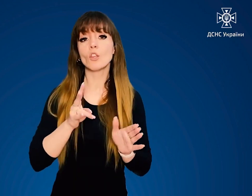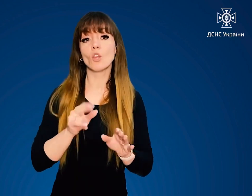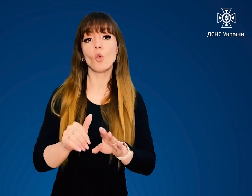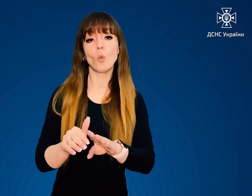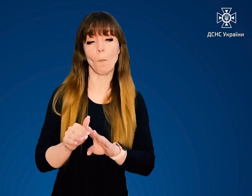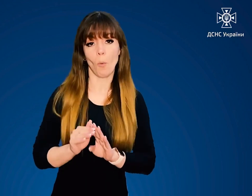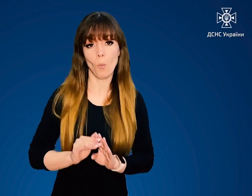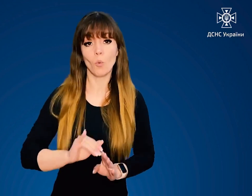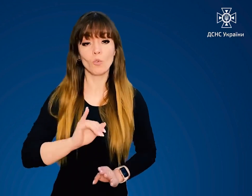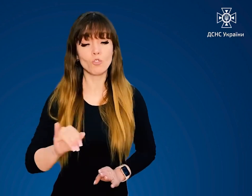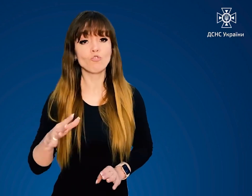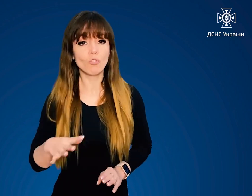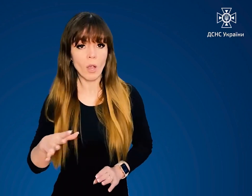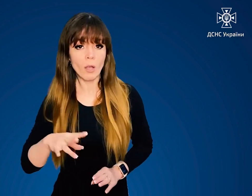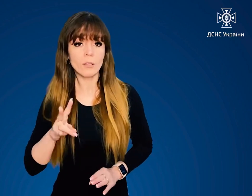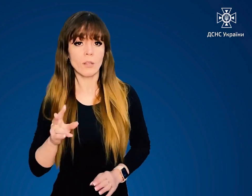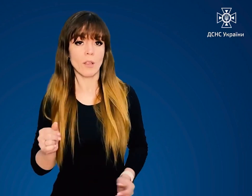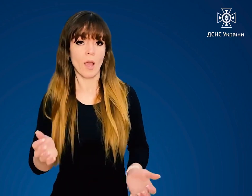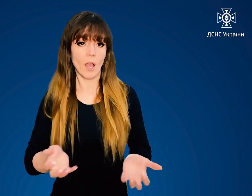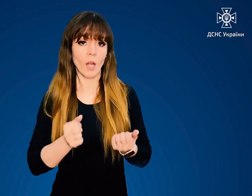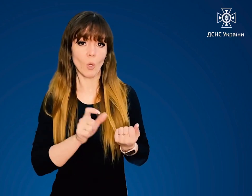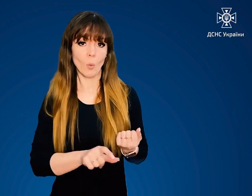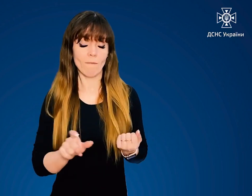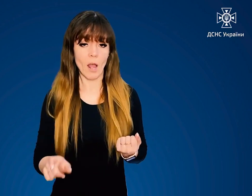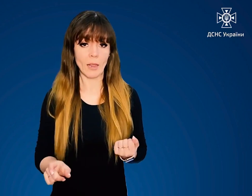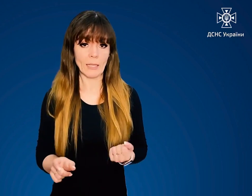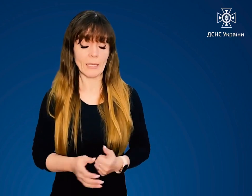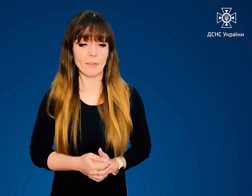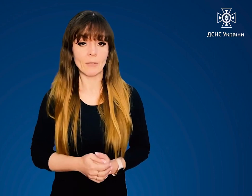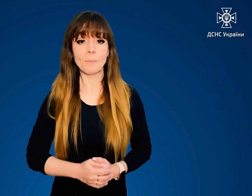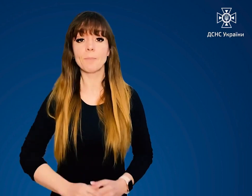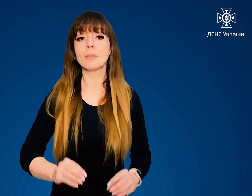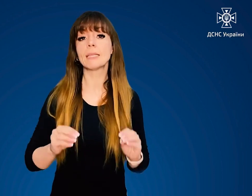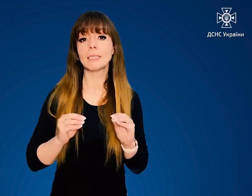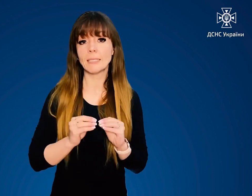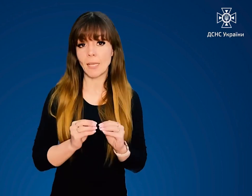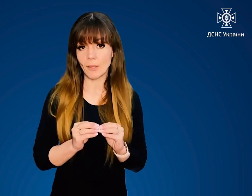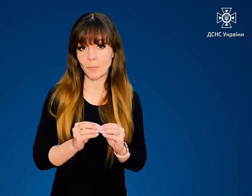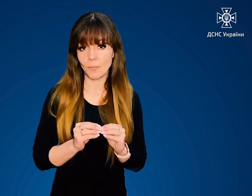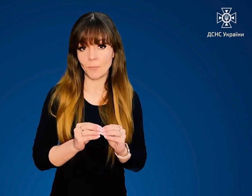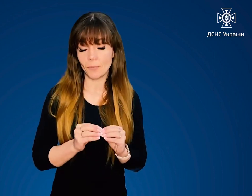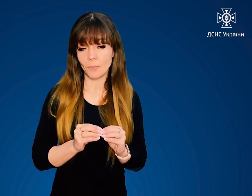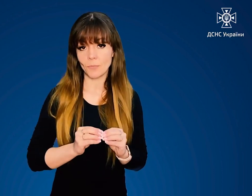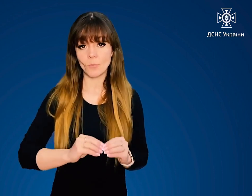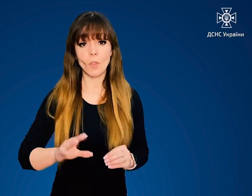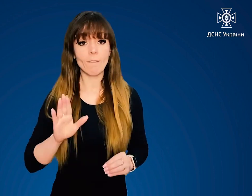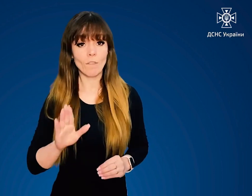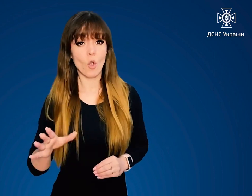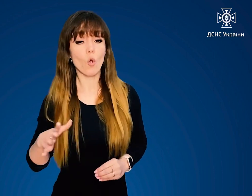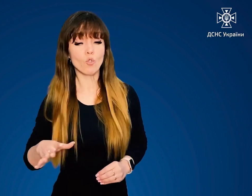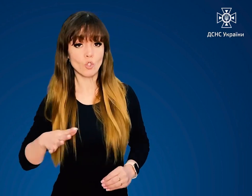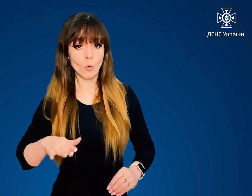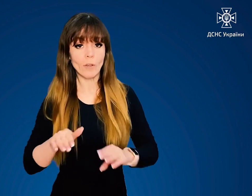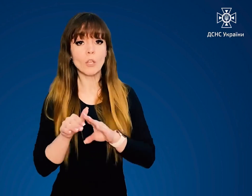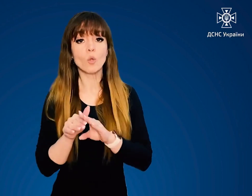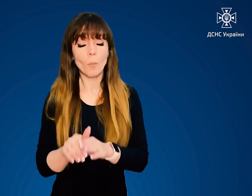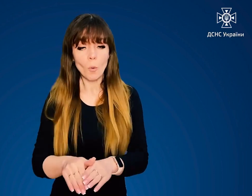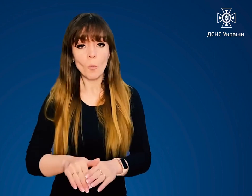та чекати на рятувальників. Десяте. В очікуванні допомоги